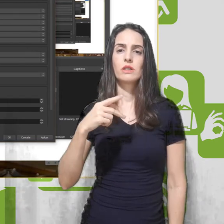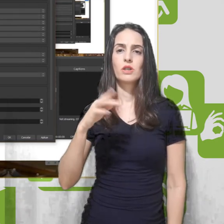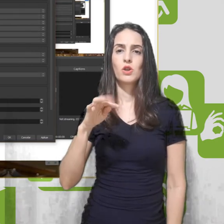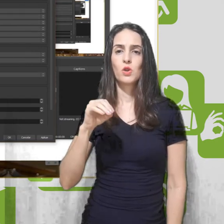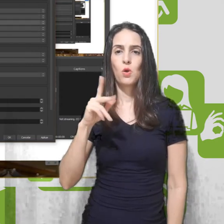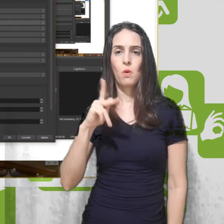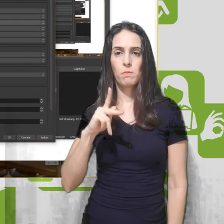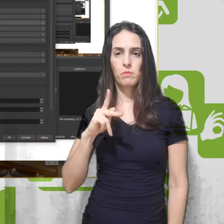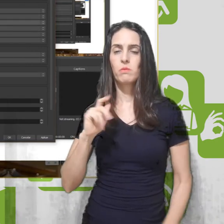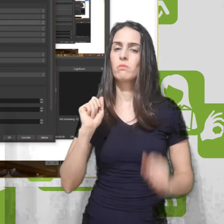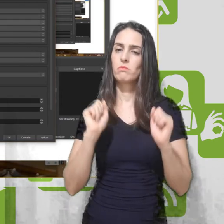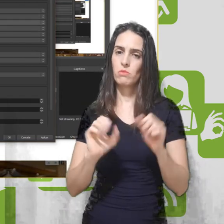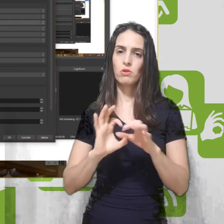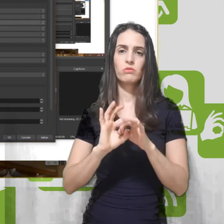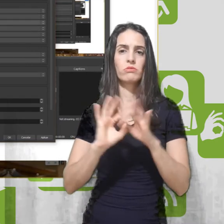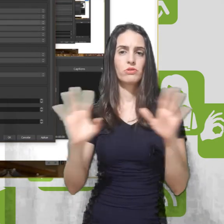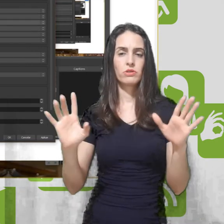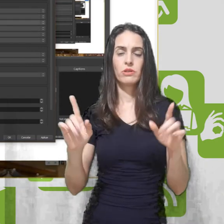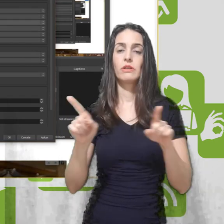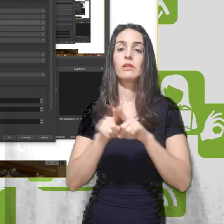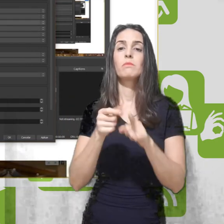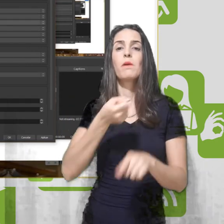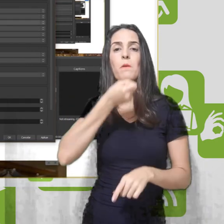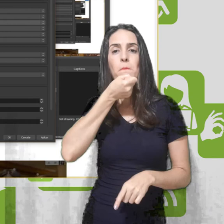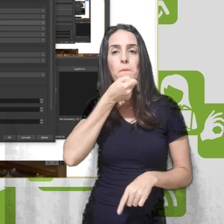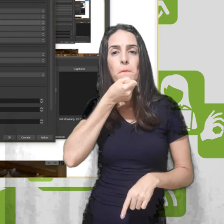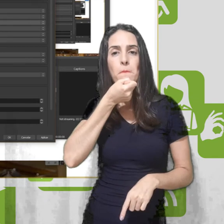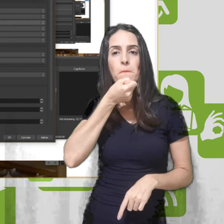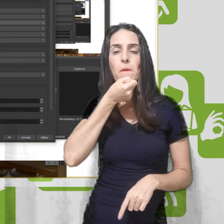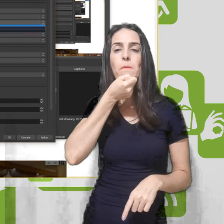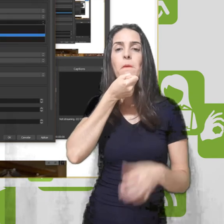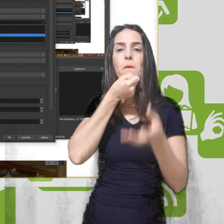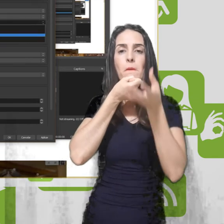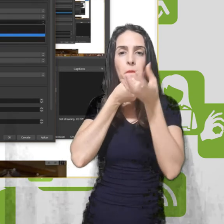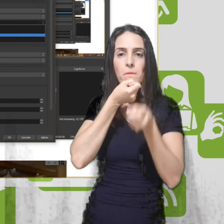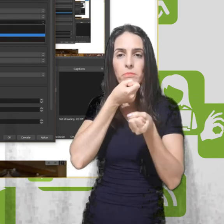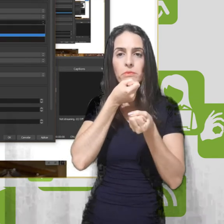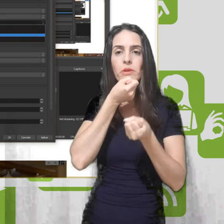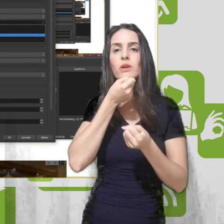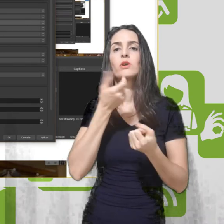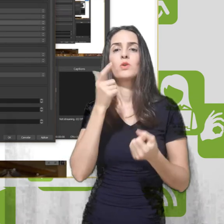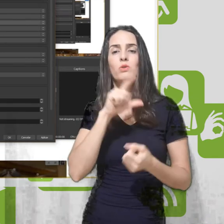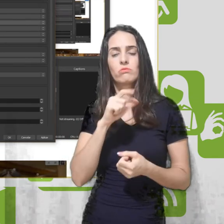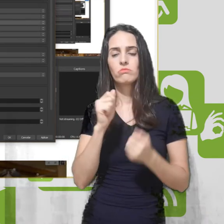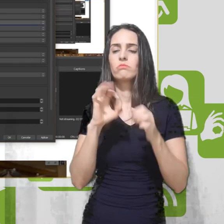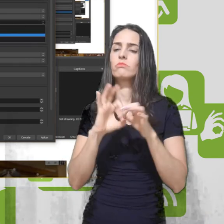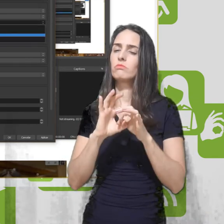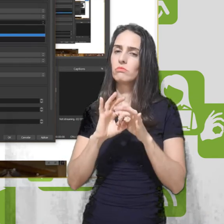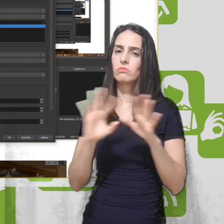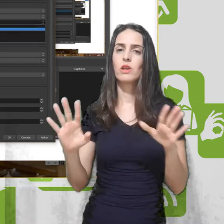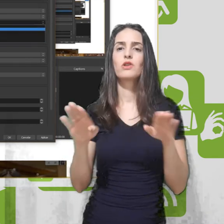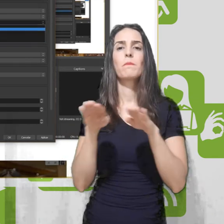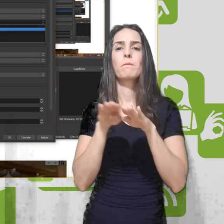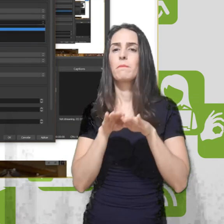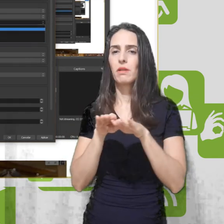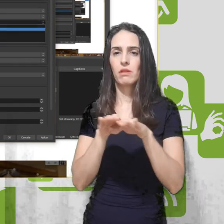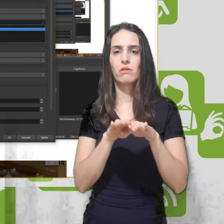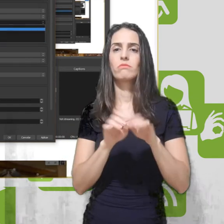E dispositivo de microfone aqui para pegar seu microfone e sua voz. Ele vai ficar aqui no padrão provavelmente.